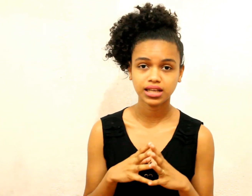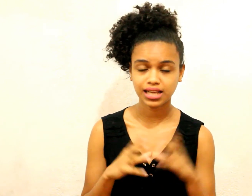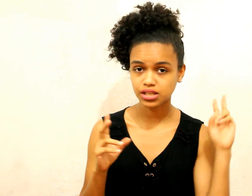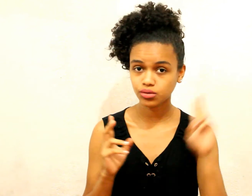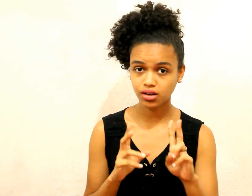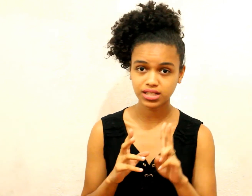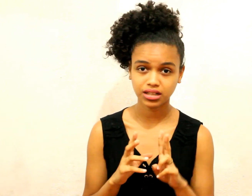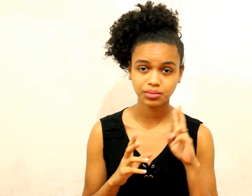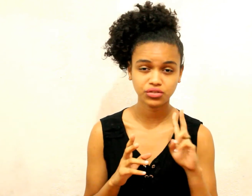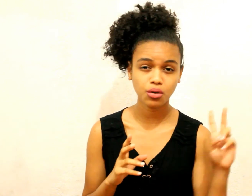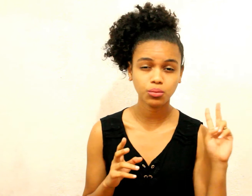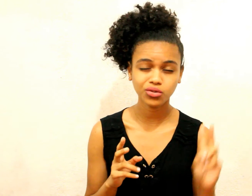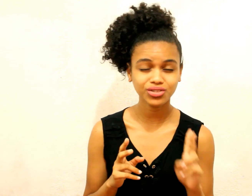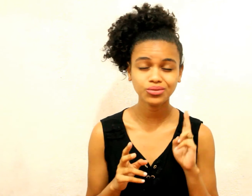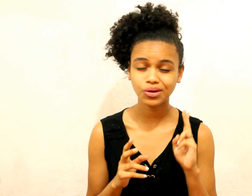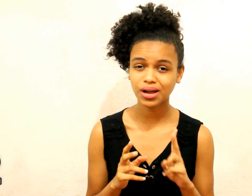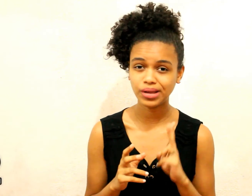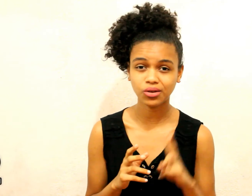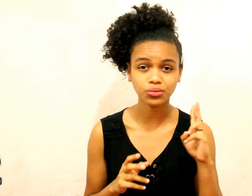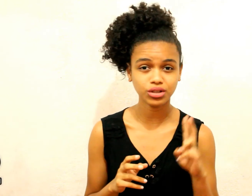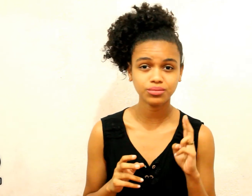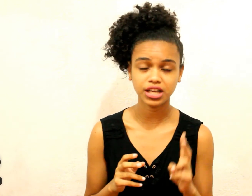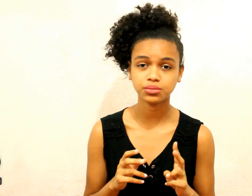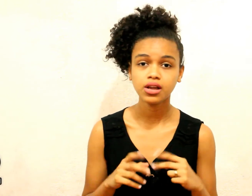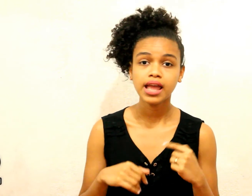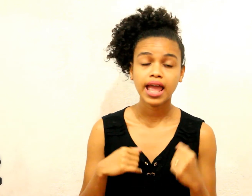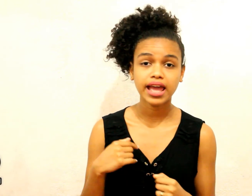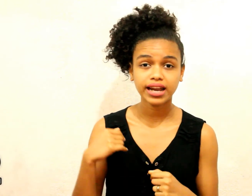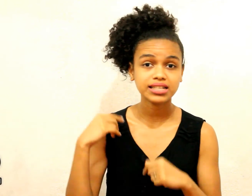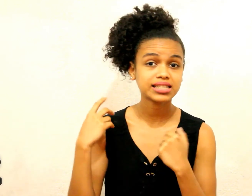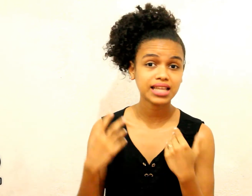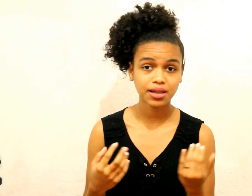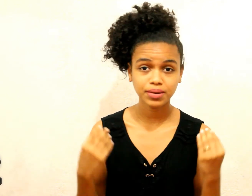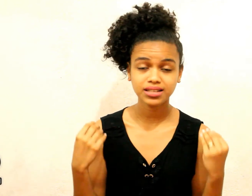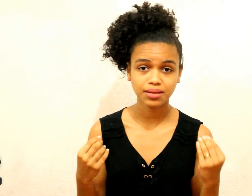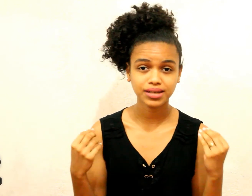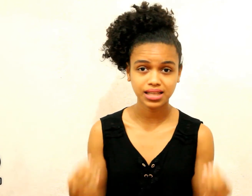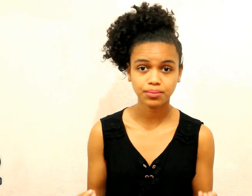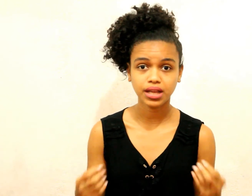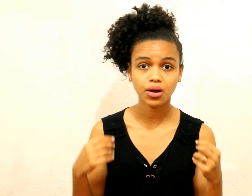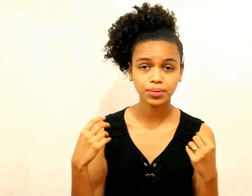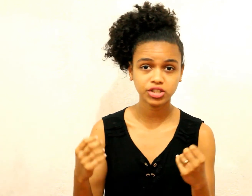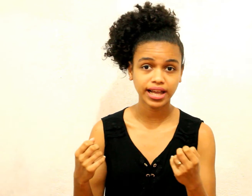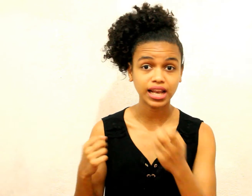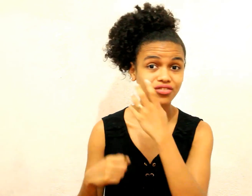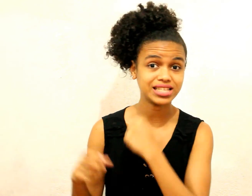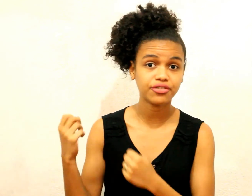A segunda coisa Que eu também fiz muito No meu cabelo Muito mesmo Era sempre Sempre Que eu penteia ele Eu fazia a